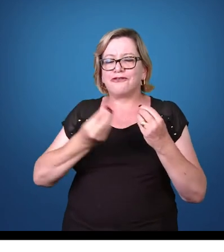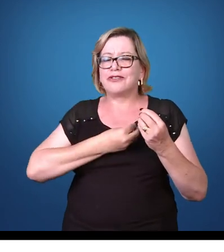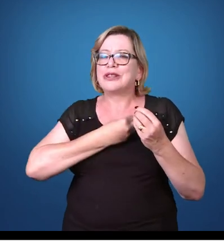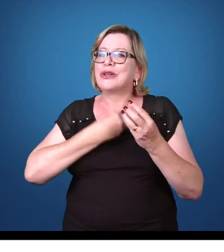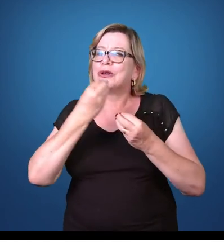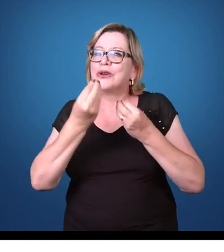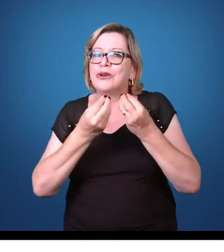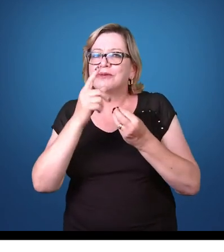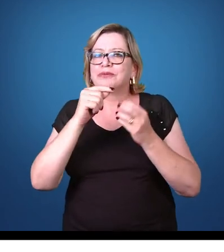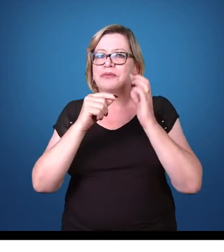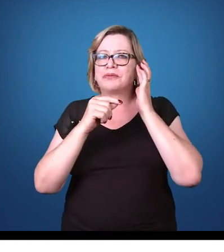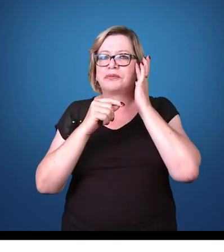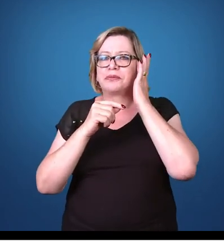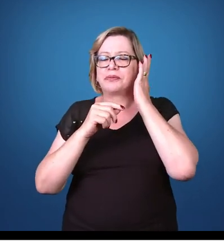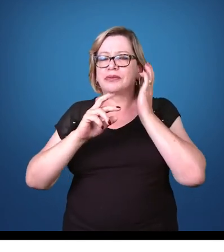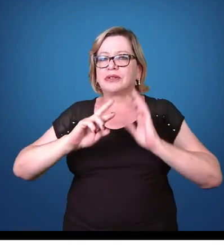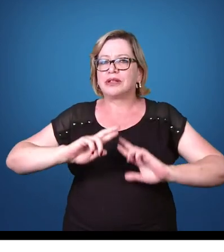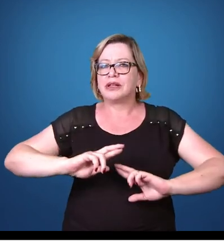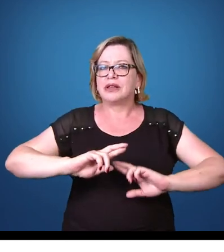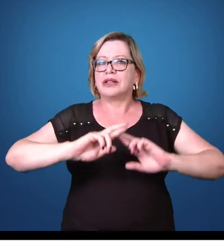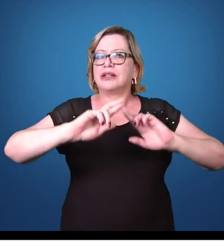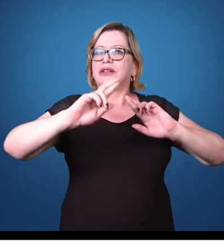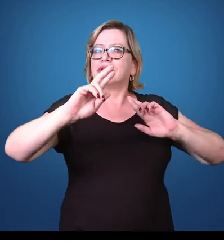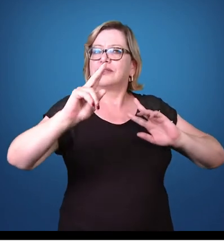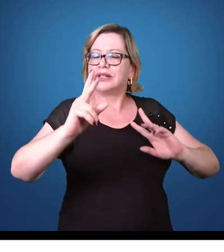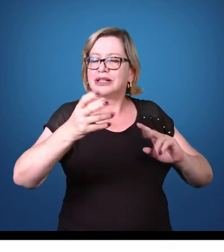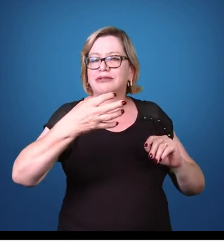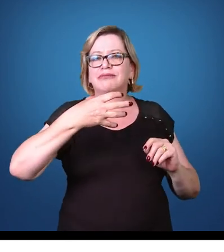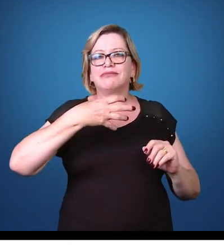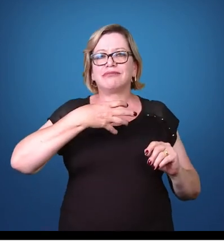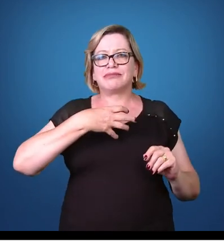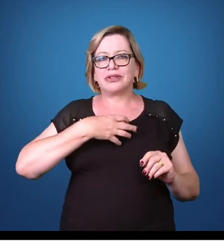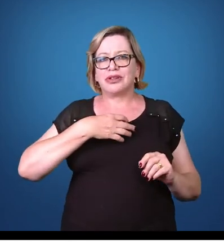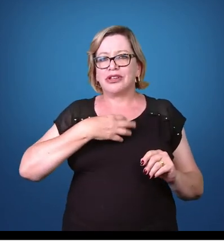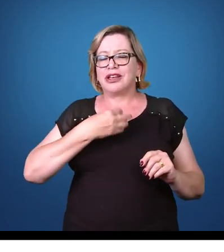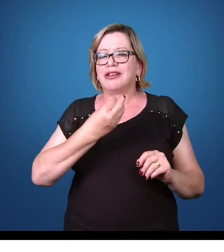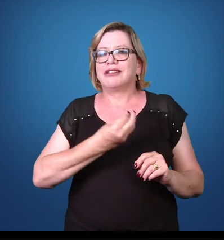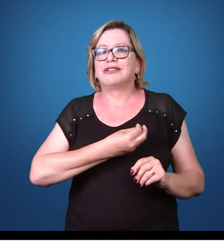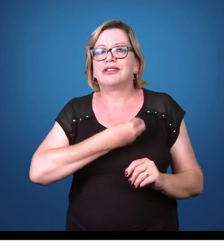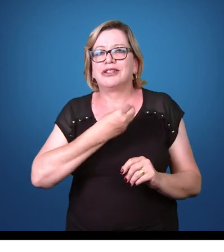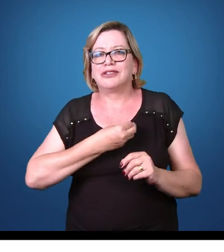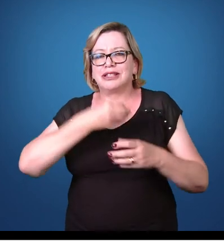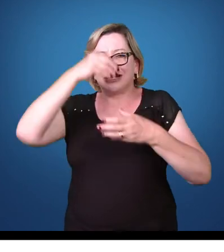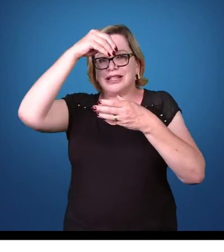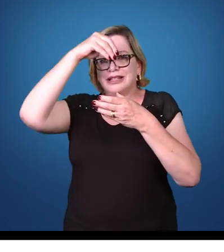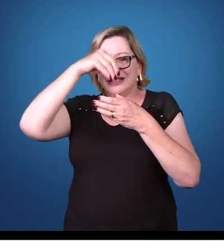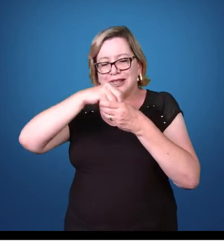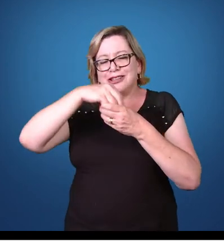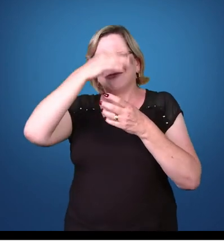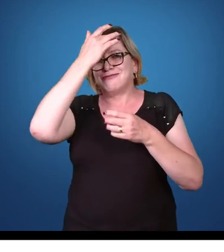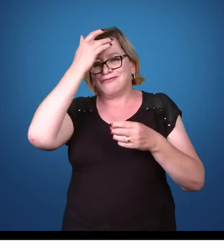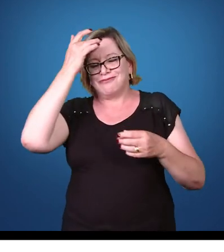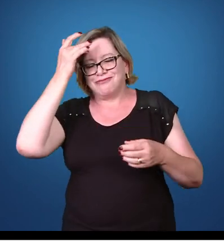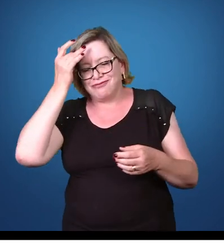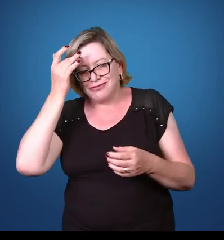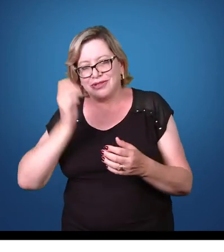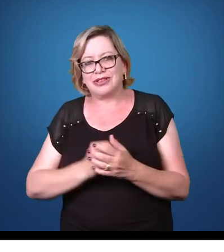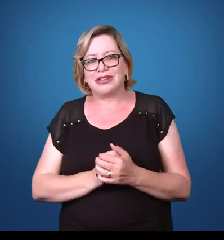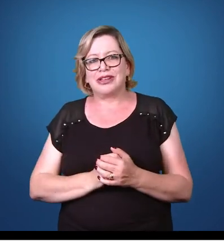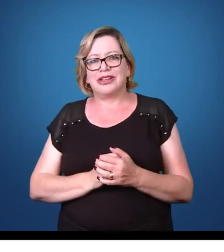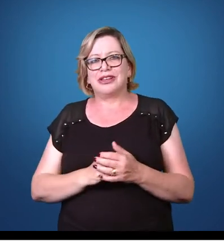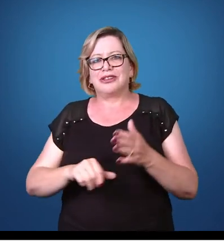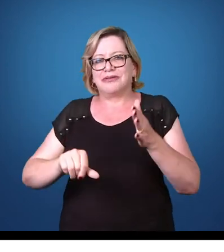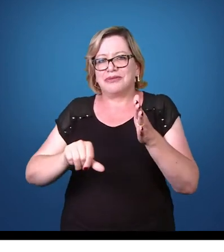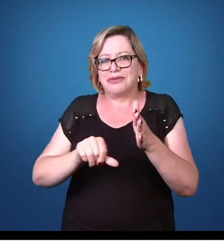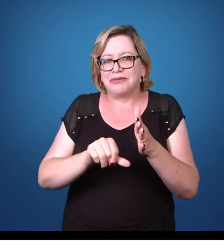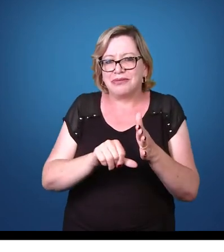ciclo de vida que é diferente do ciclo de vida apresentado no ser humano. Então vamos